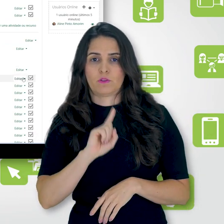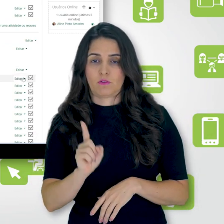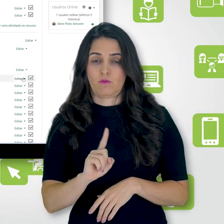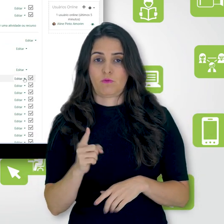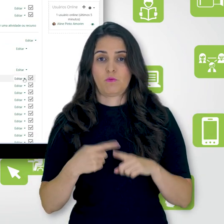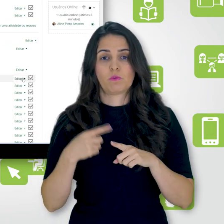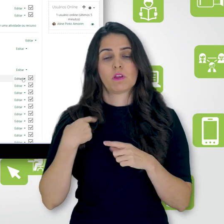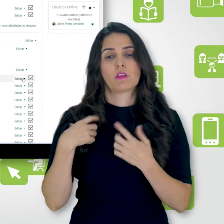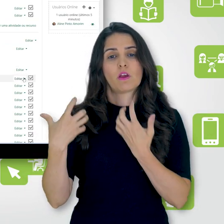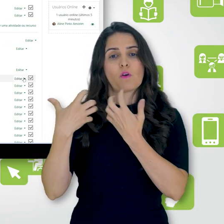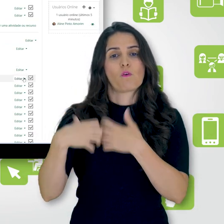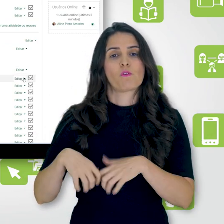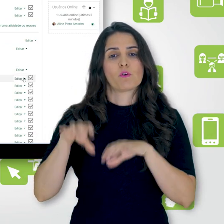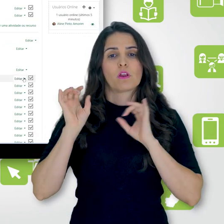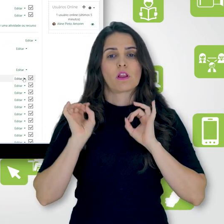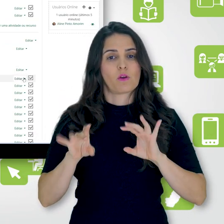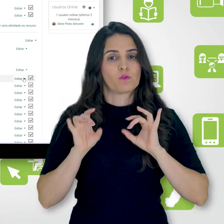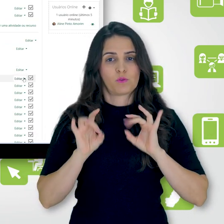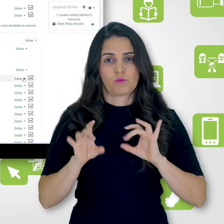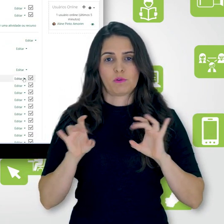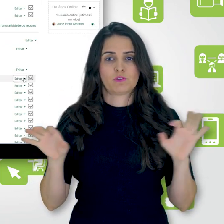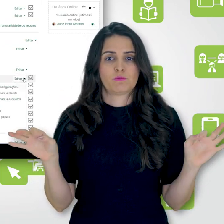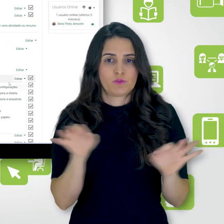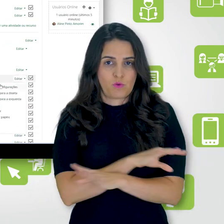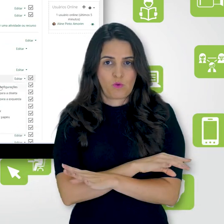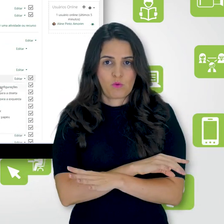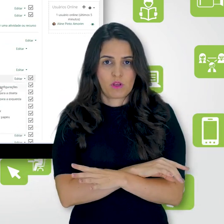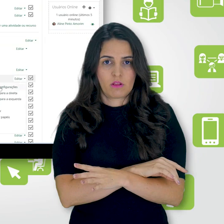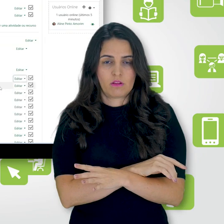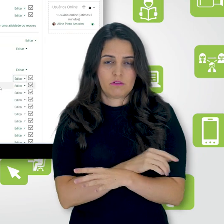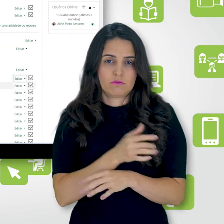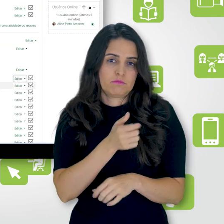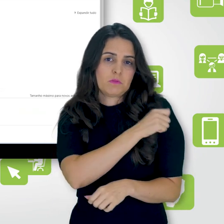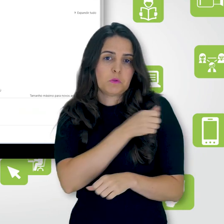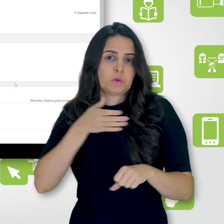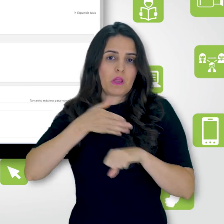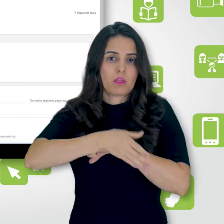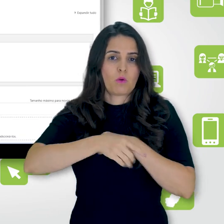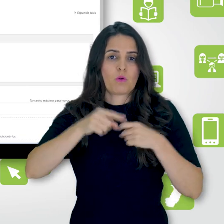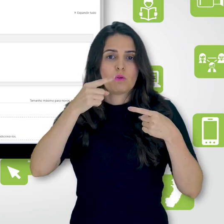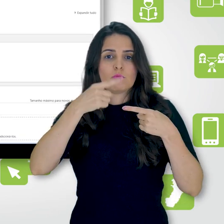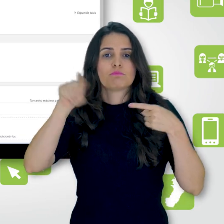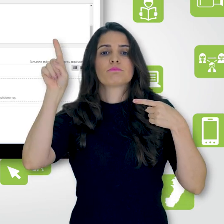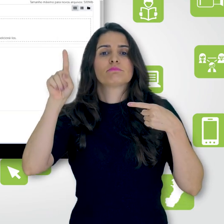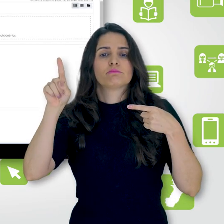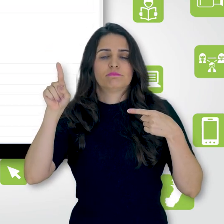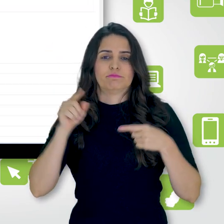configurada para marcar automaticamente como concluída. Então, vamos ver essas configurações.